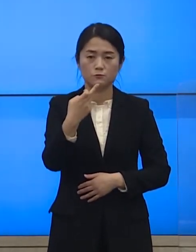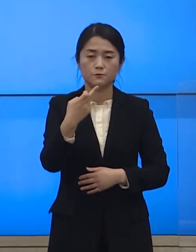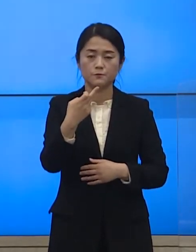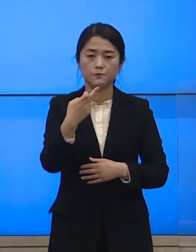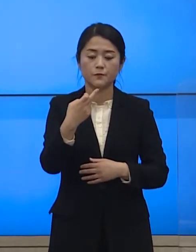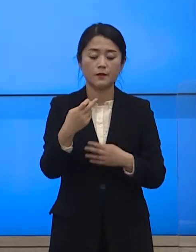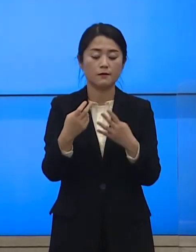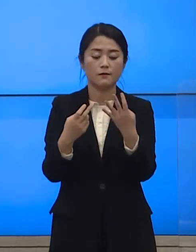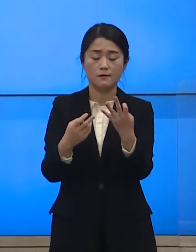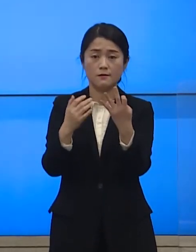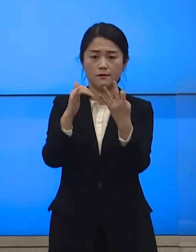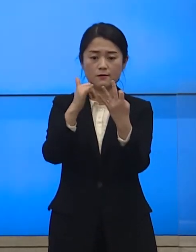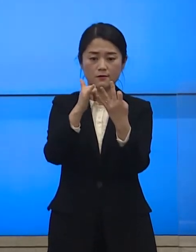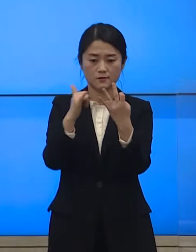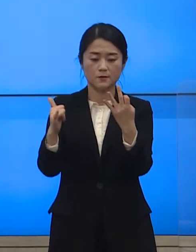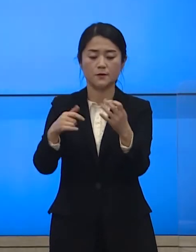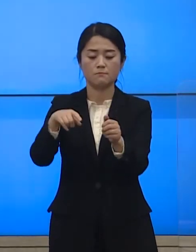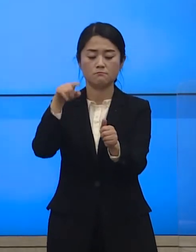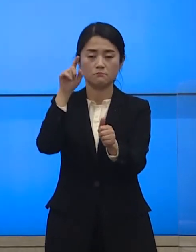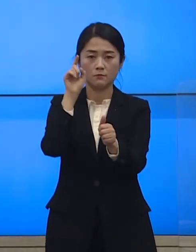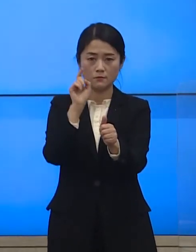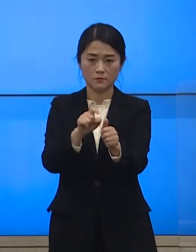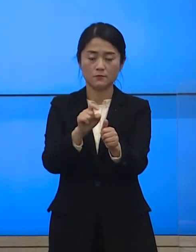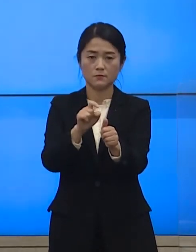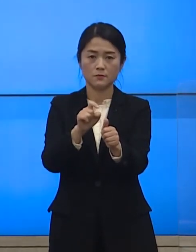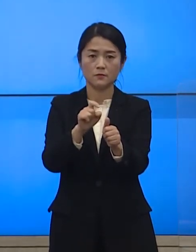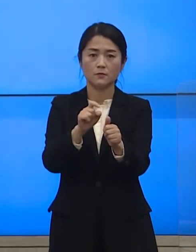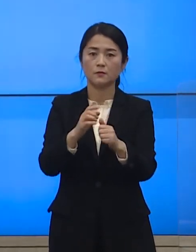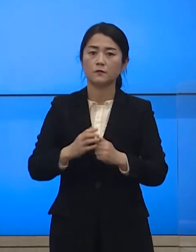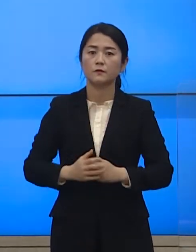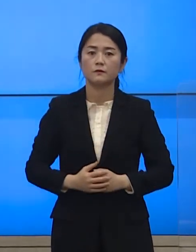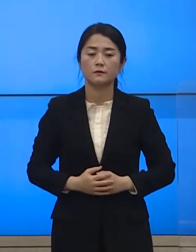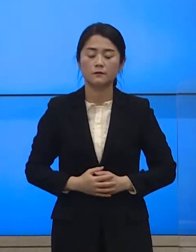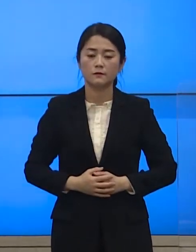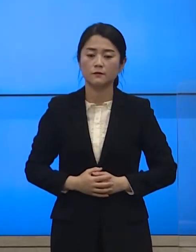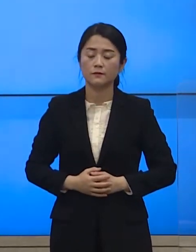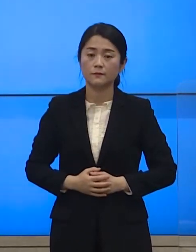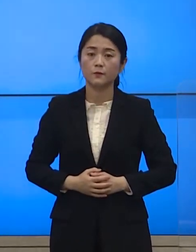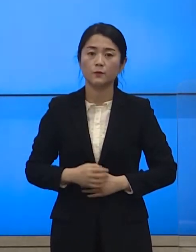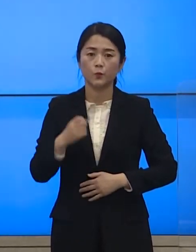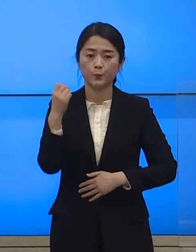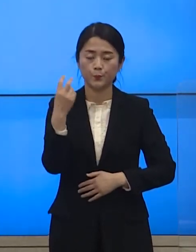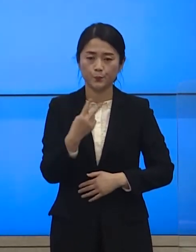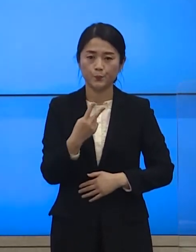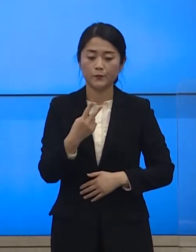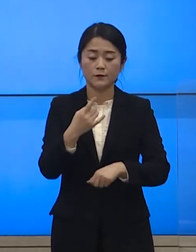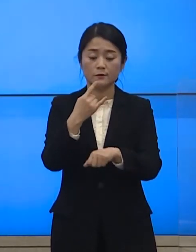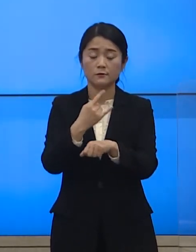14건이 양성판장을 받았습니다 또한